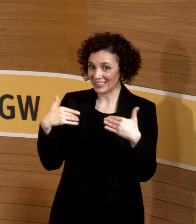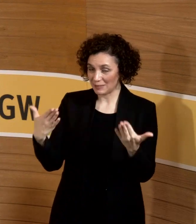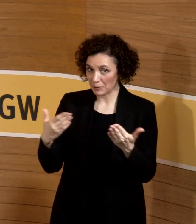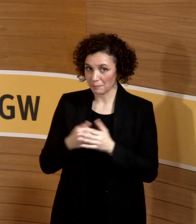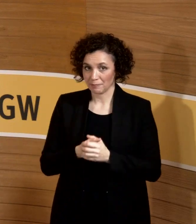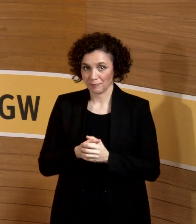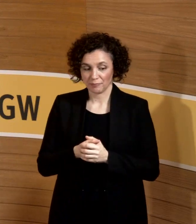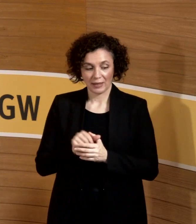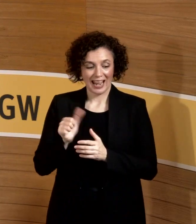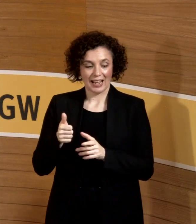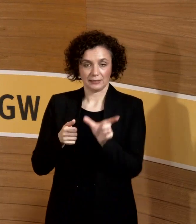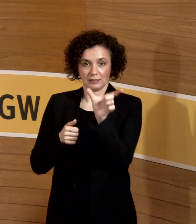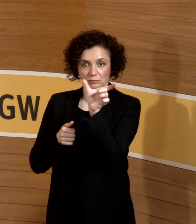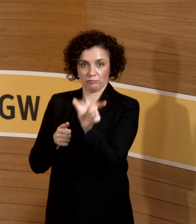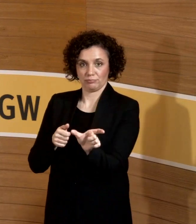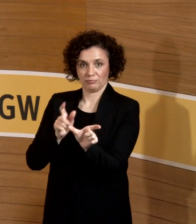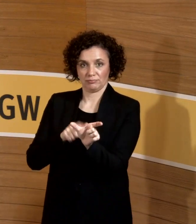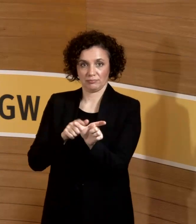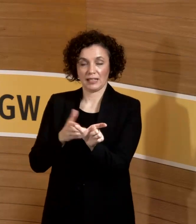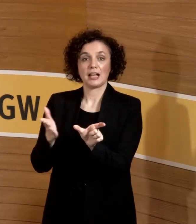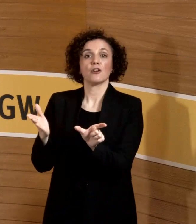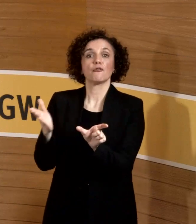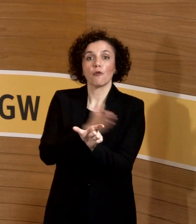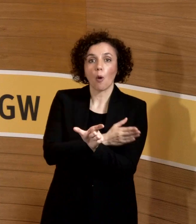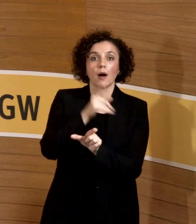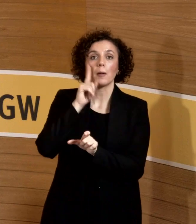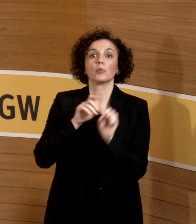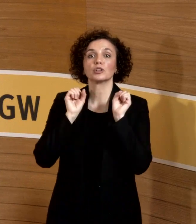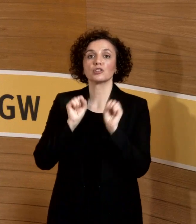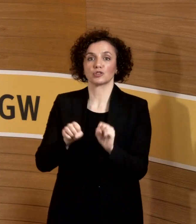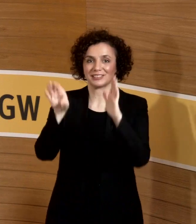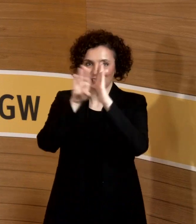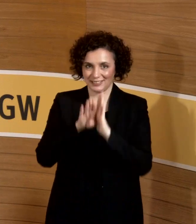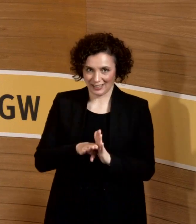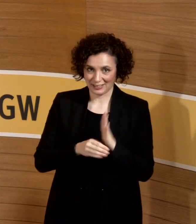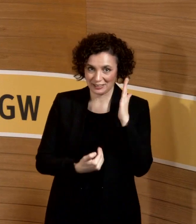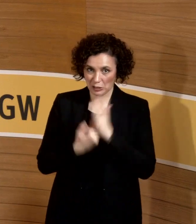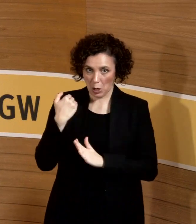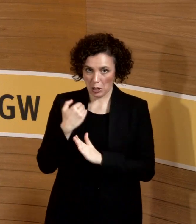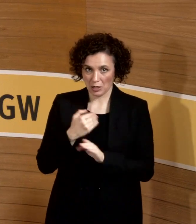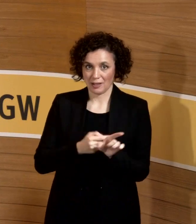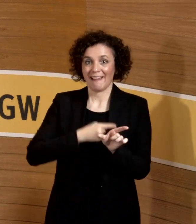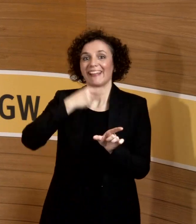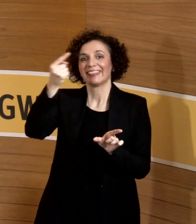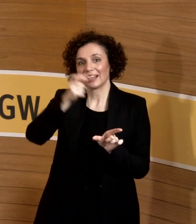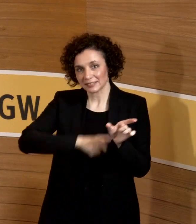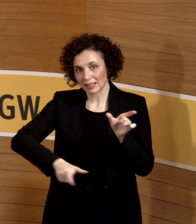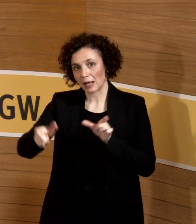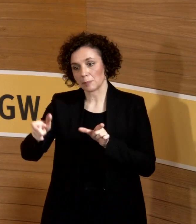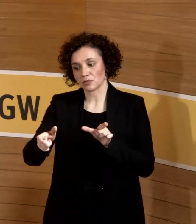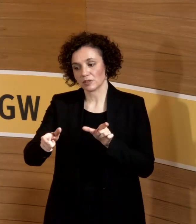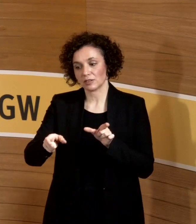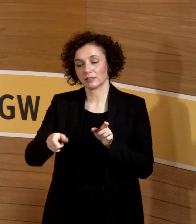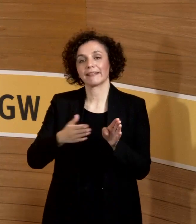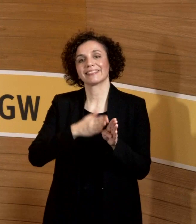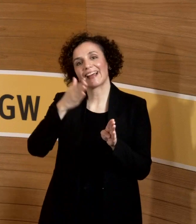dem neuen Mutterschutzgesetz und der nächste Abschnitt ist danach. Und dann wundert man sich, dass das